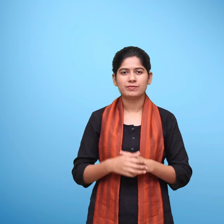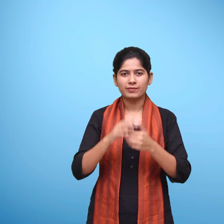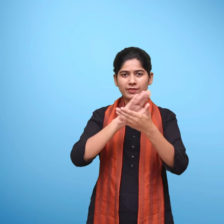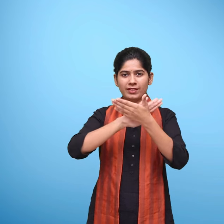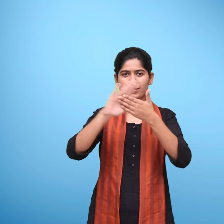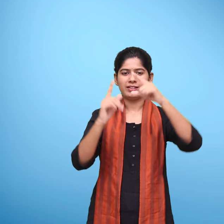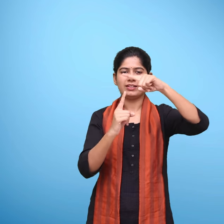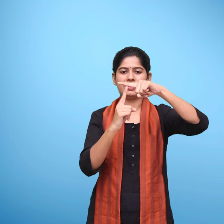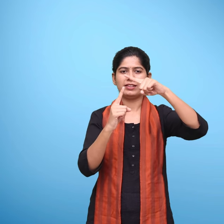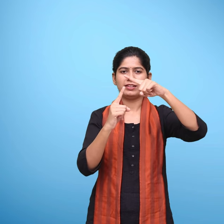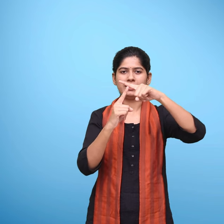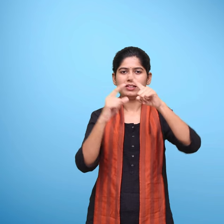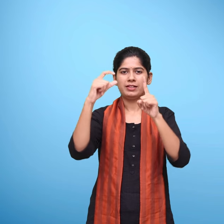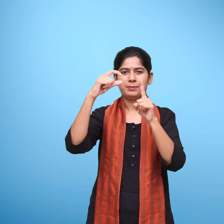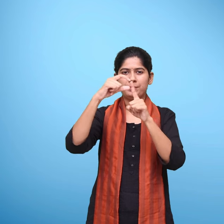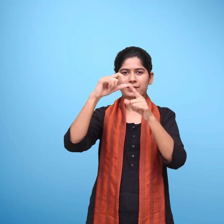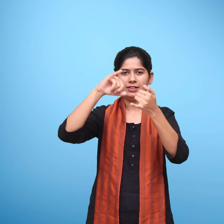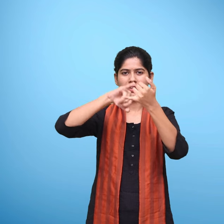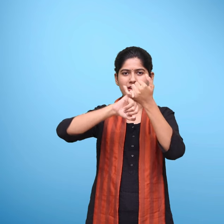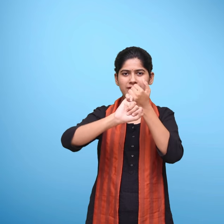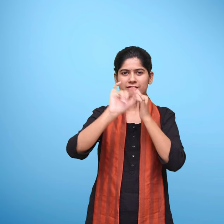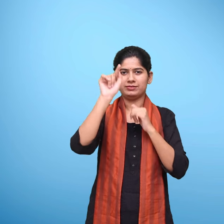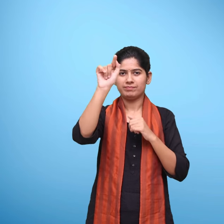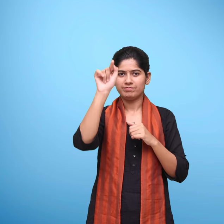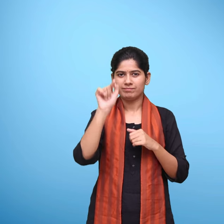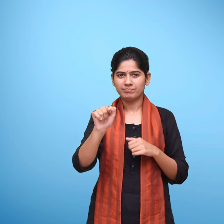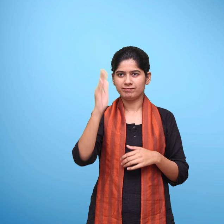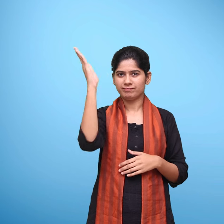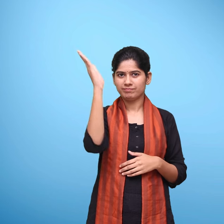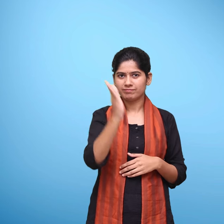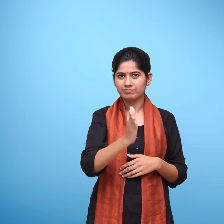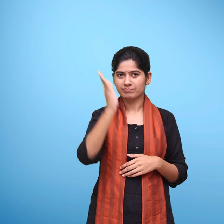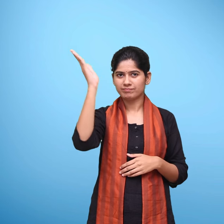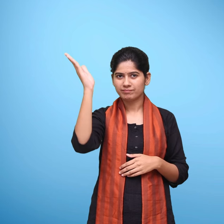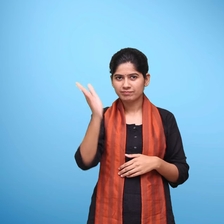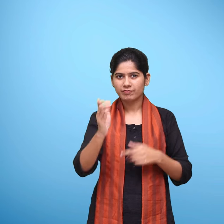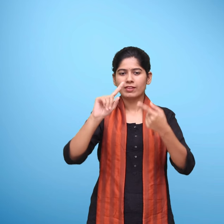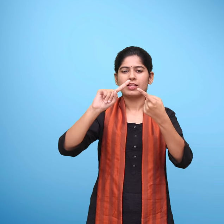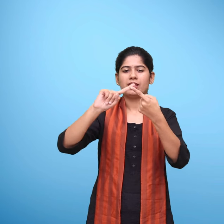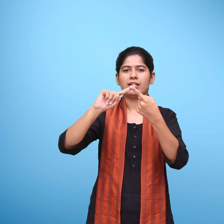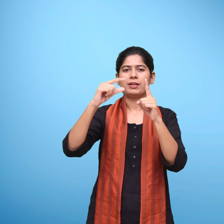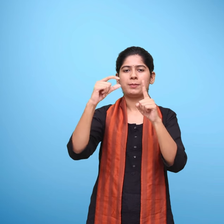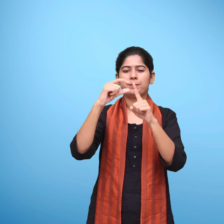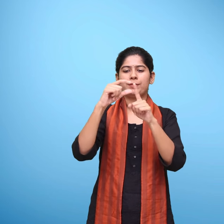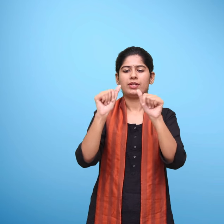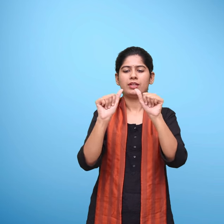e-सामगरी प्राप्त करने के लिए आप इस लिंक पर जा सकते हैं https colon